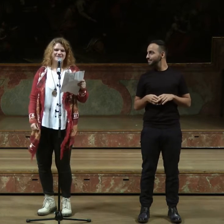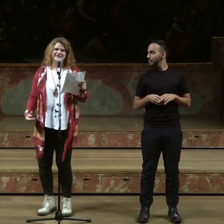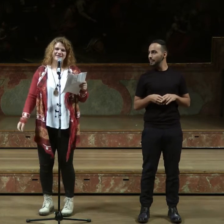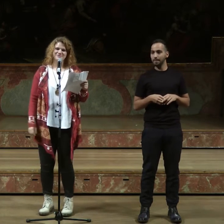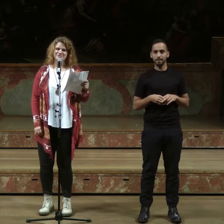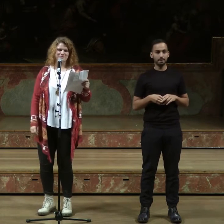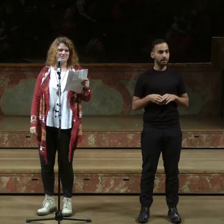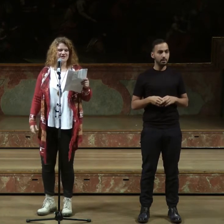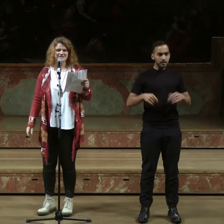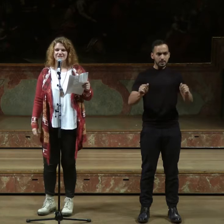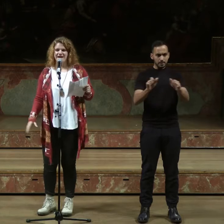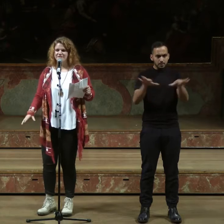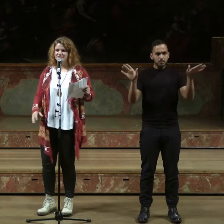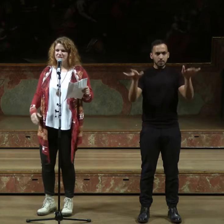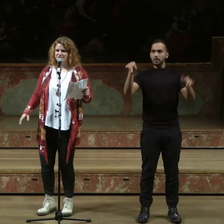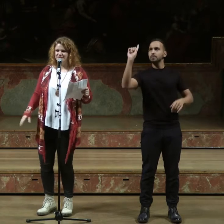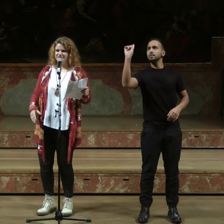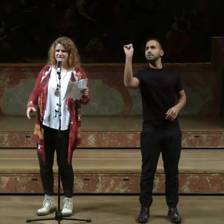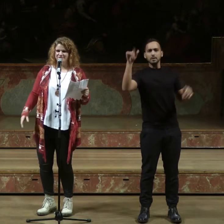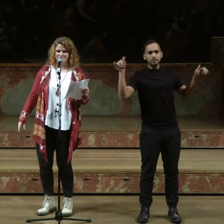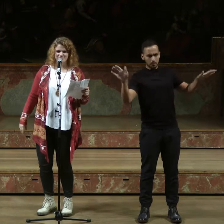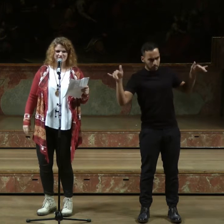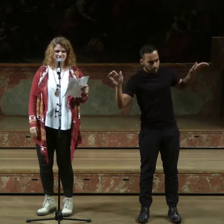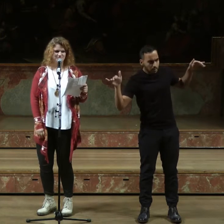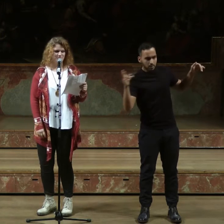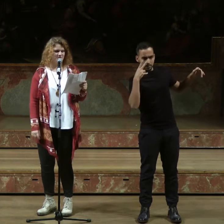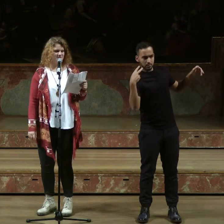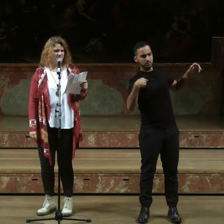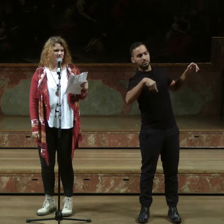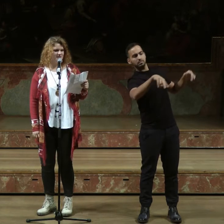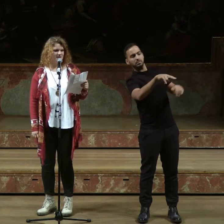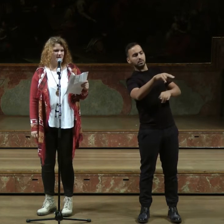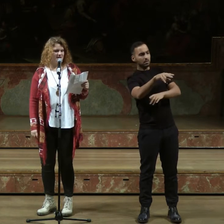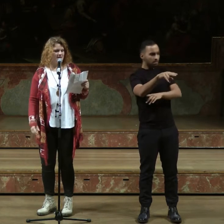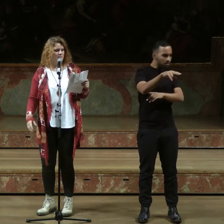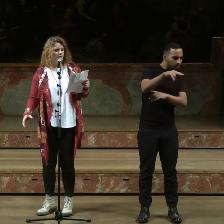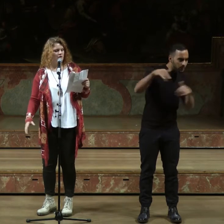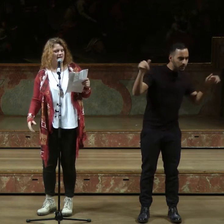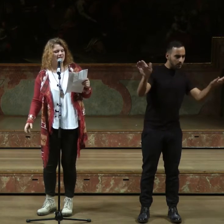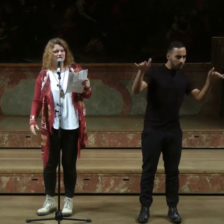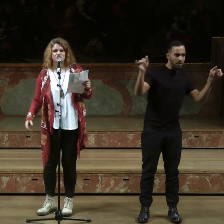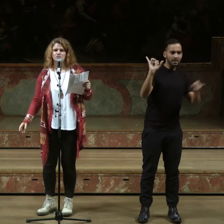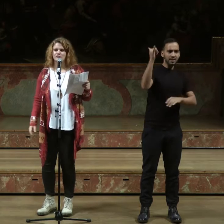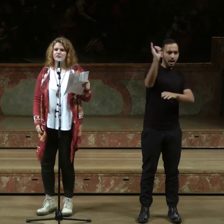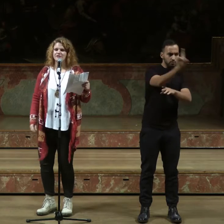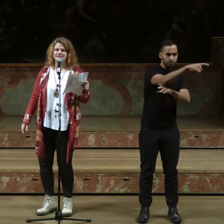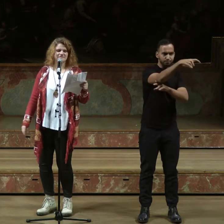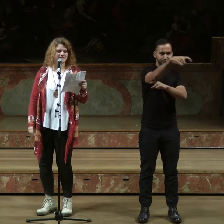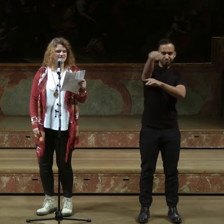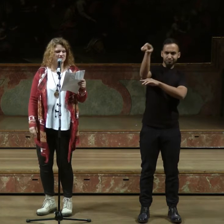Schneekanonen gebrumme als Schlafliedmelodie in Winterhochsaisonmonaten. Gelbe Baukräne, die Zugvögel des Westens,